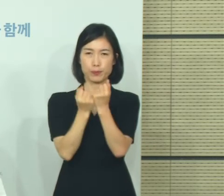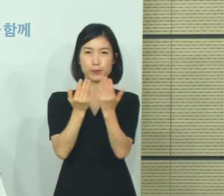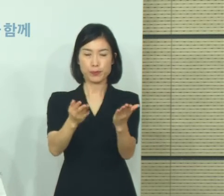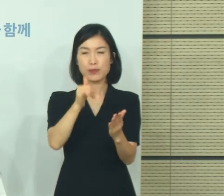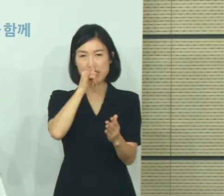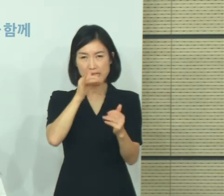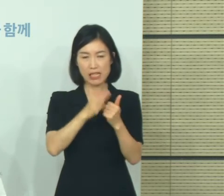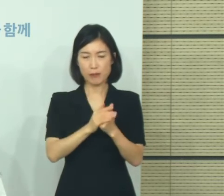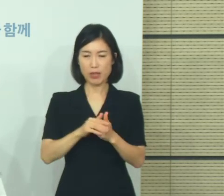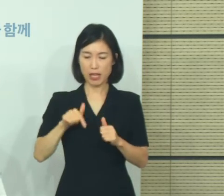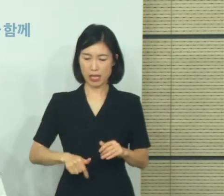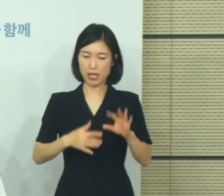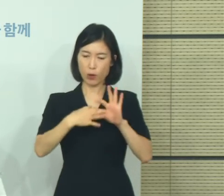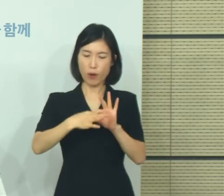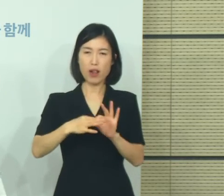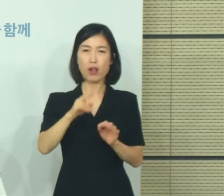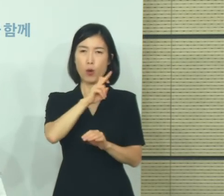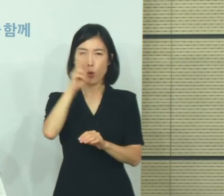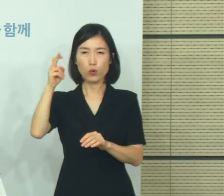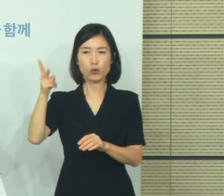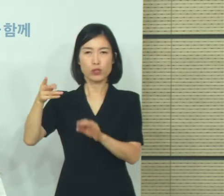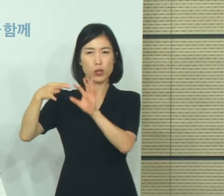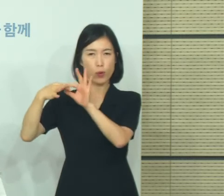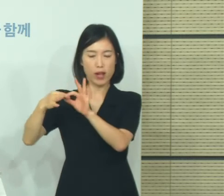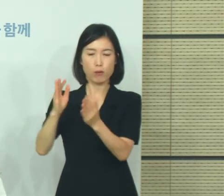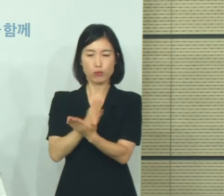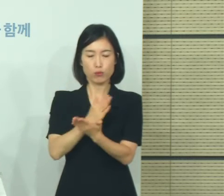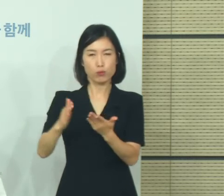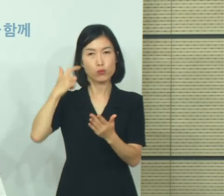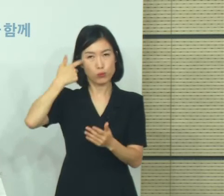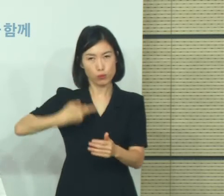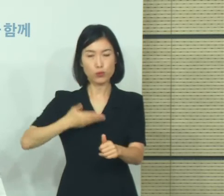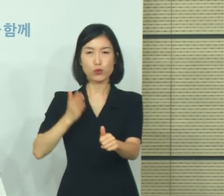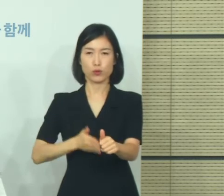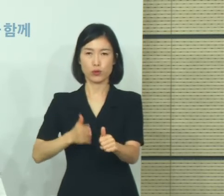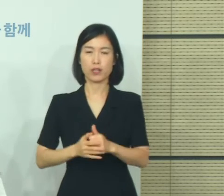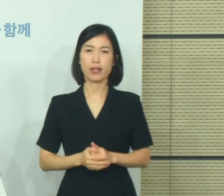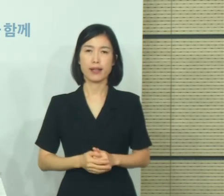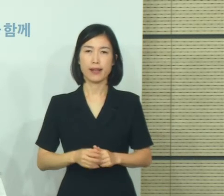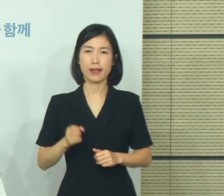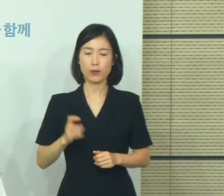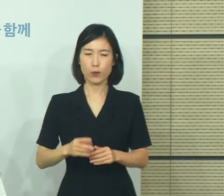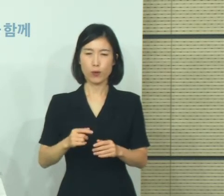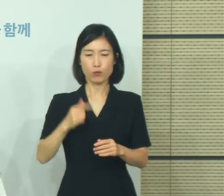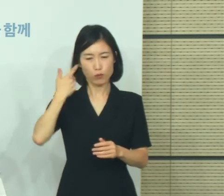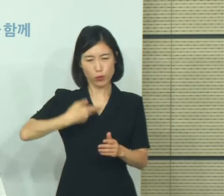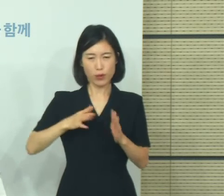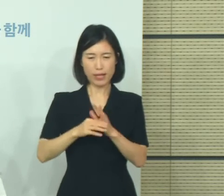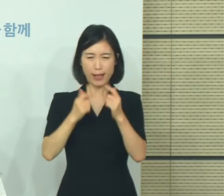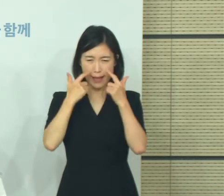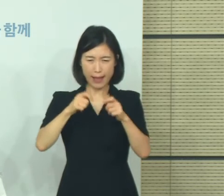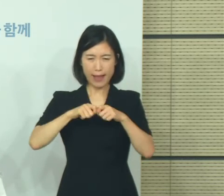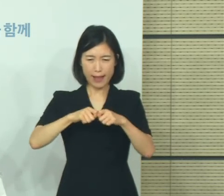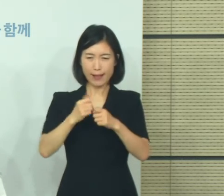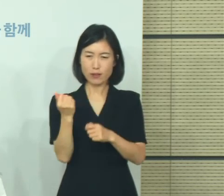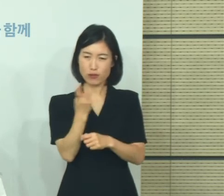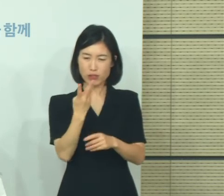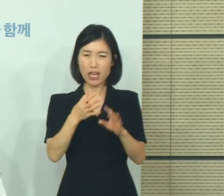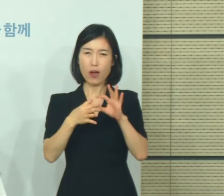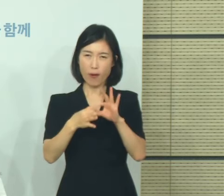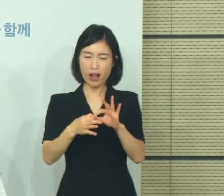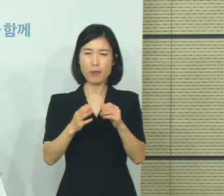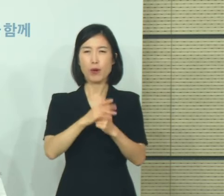질의는 해당 브리핑 때 질문해 주시고 구체적인 통계 등에 대한 문의는 언론 대응팀으로 부탁드립니다. 우선